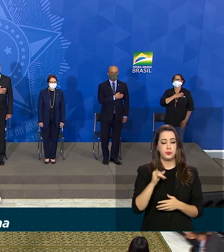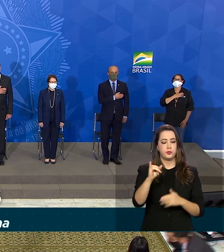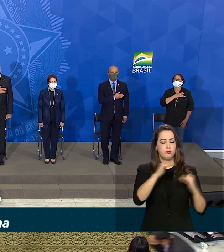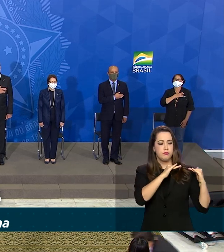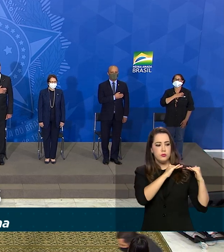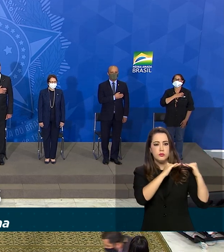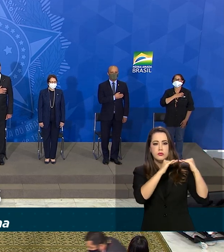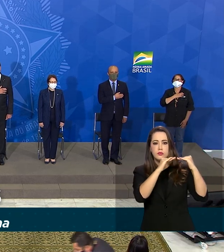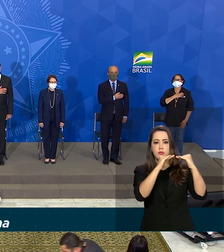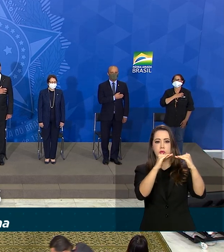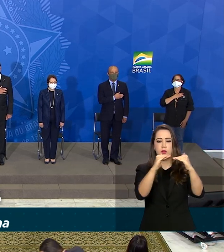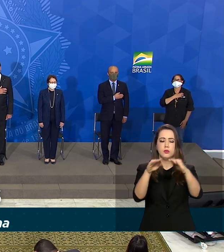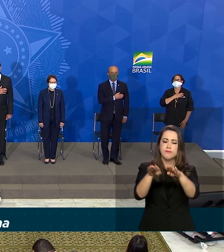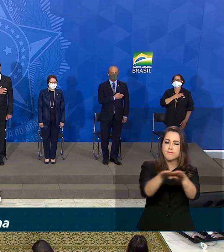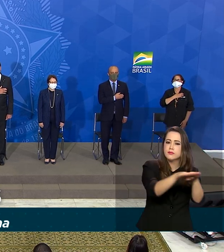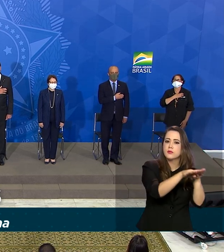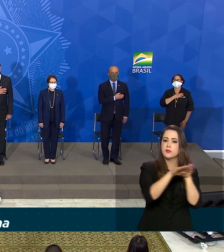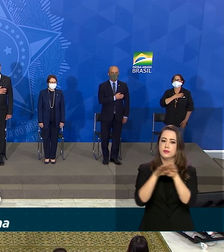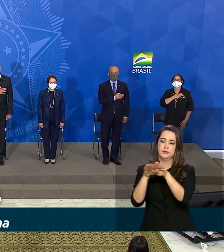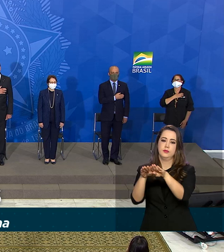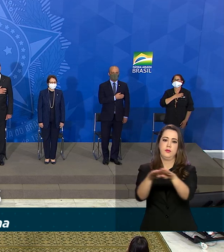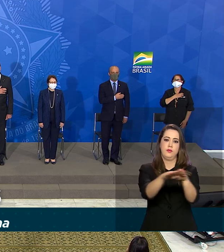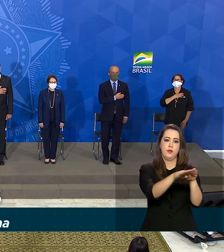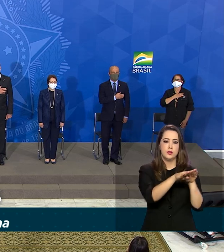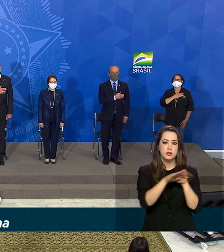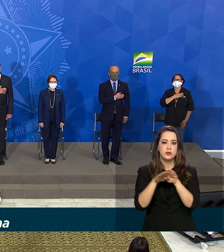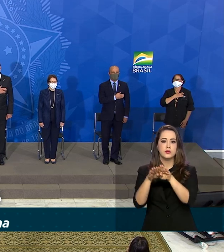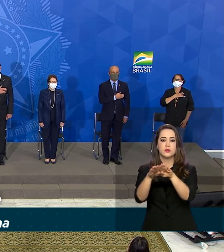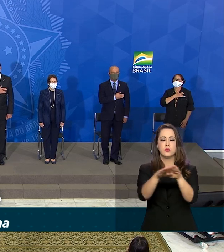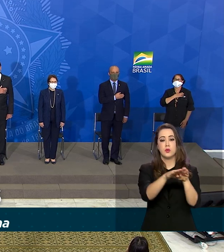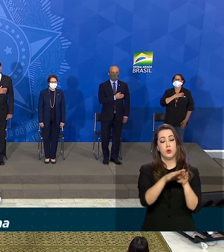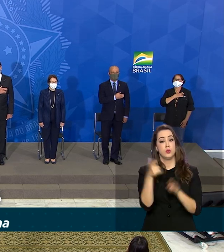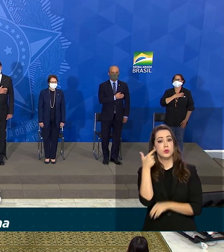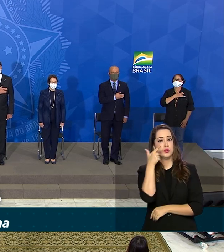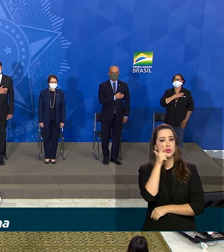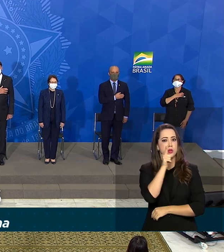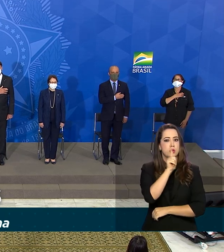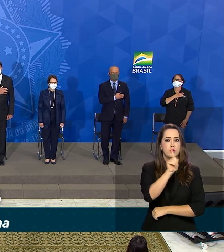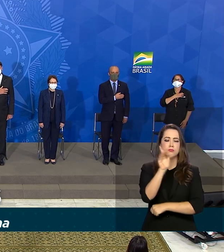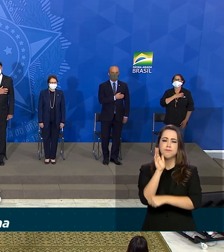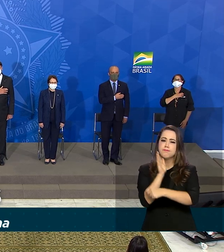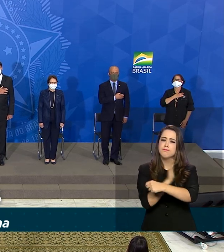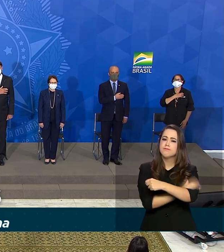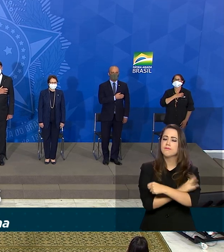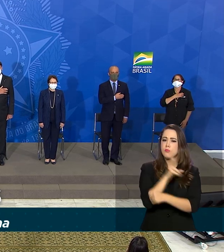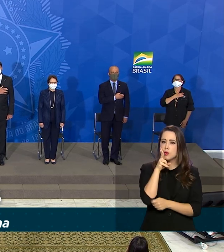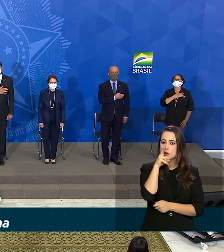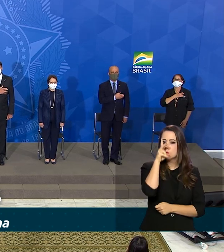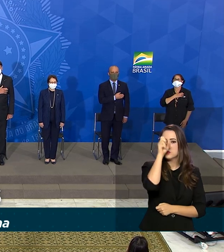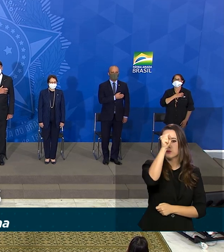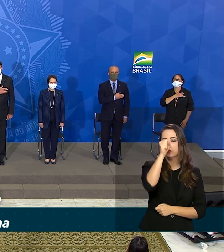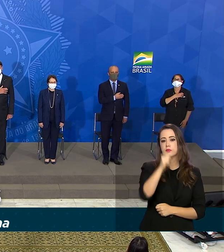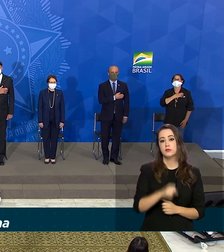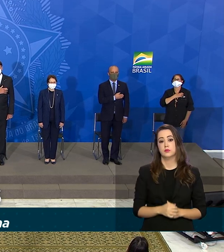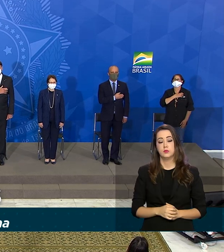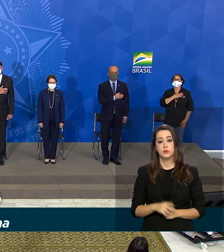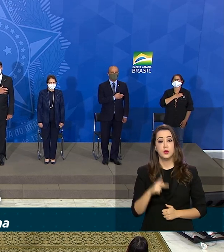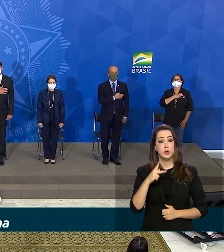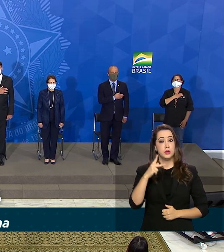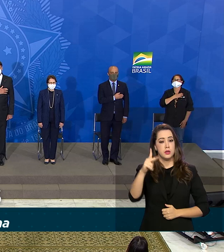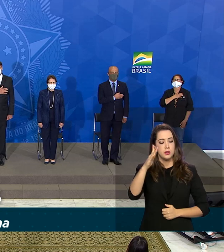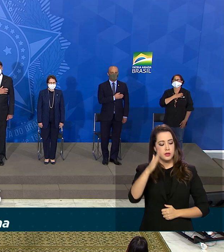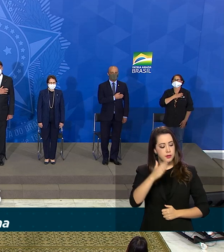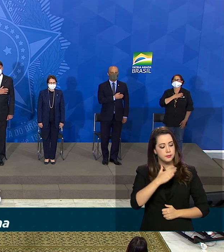Sim, Senhor, nessa igualdade, conseguimos conquistar com o braço forte.